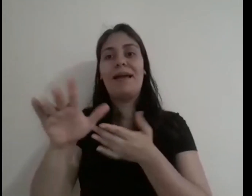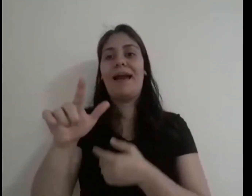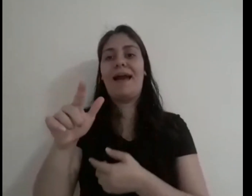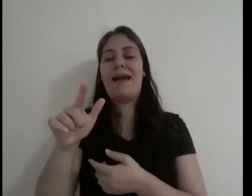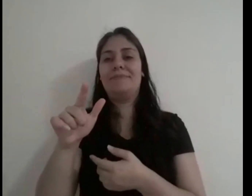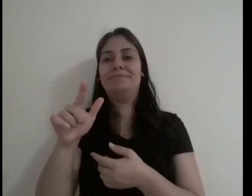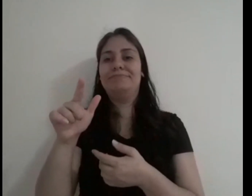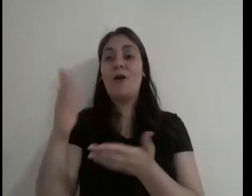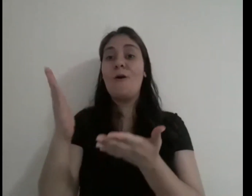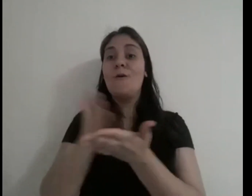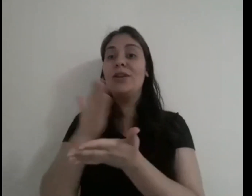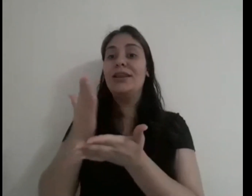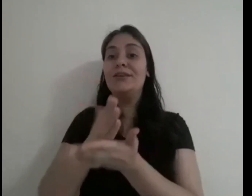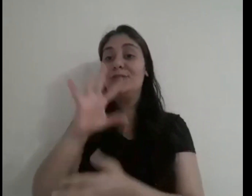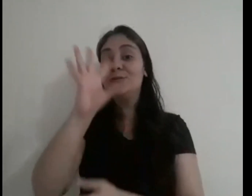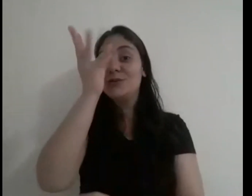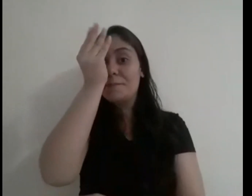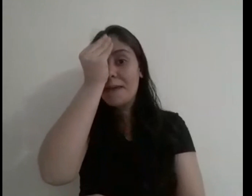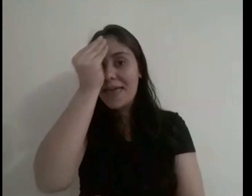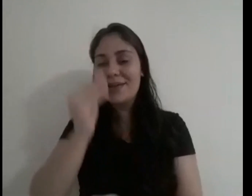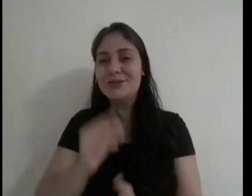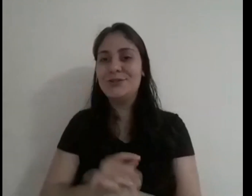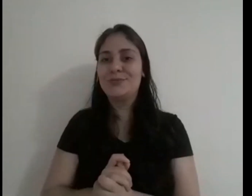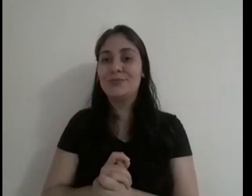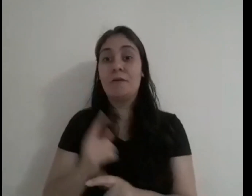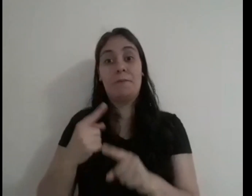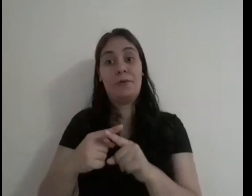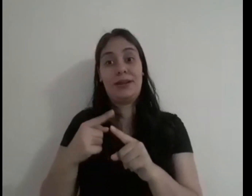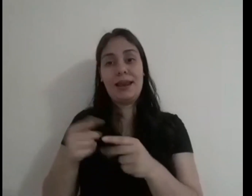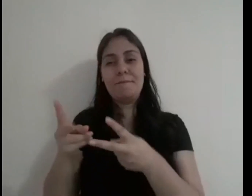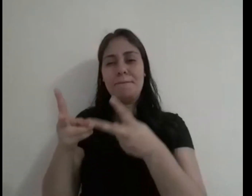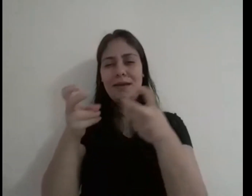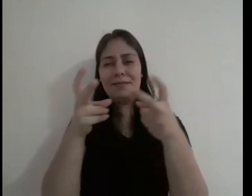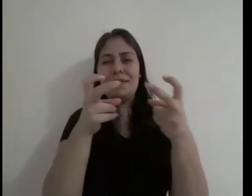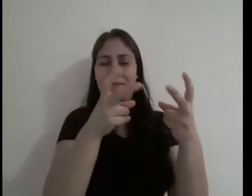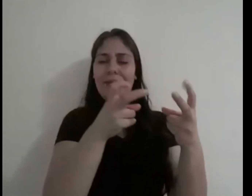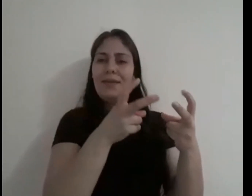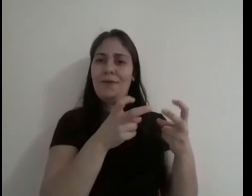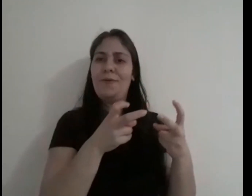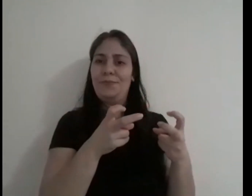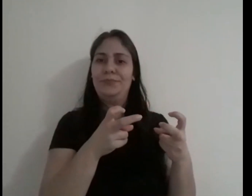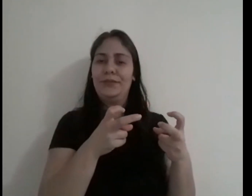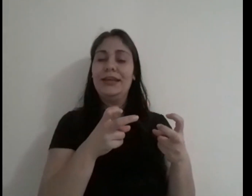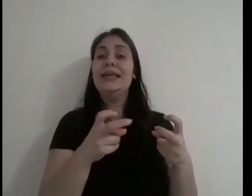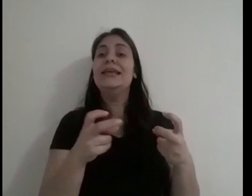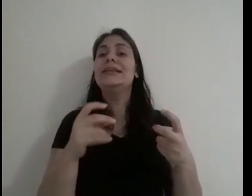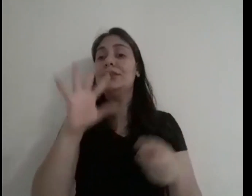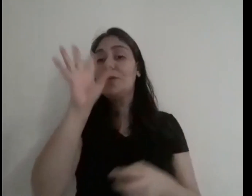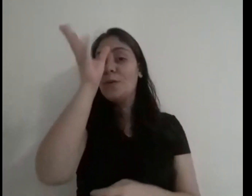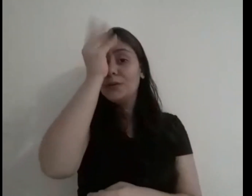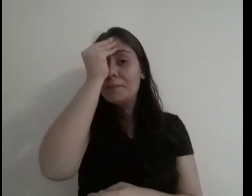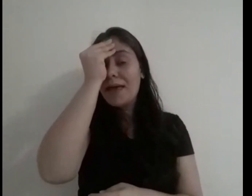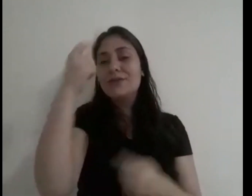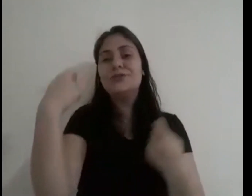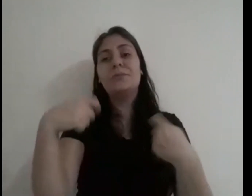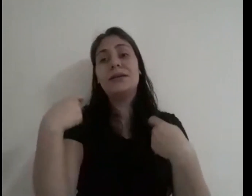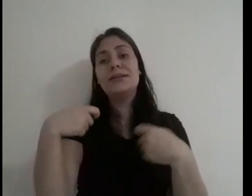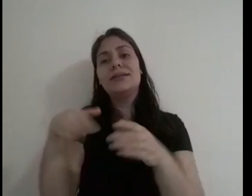segundo, que foi o livro dos médiums. Porque ele percebeu que os médiums precisavam de